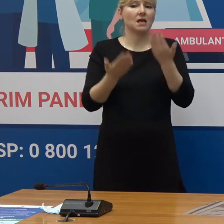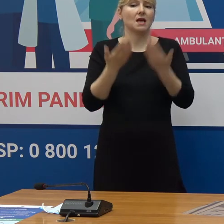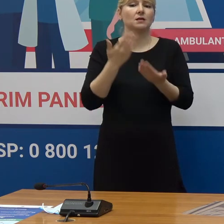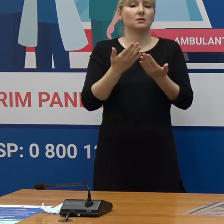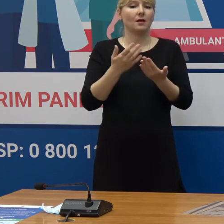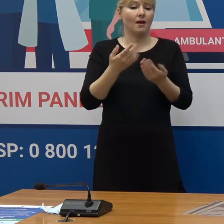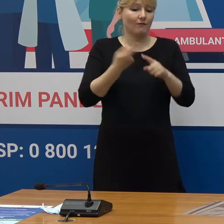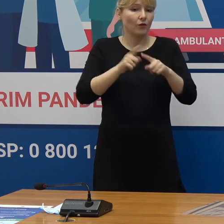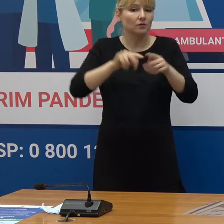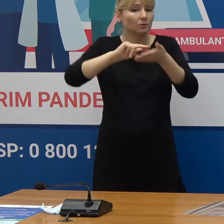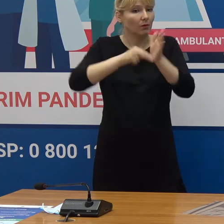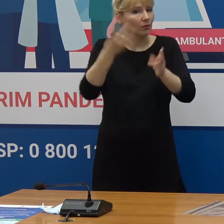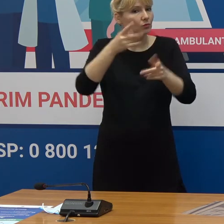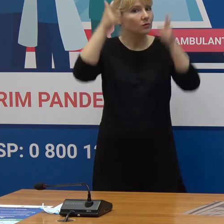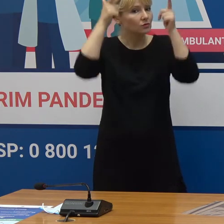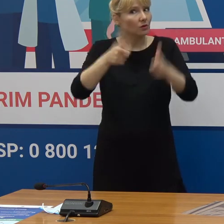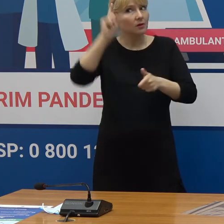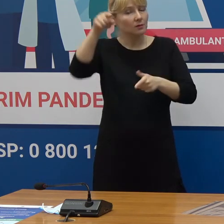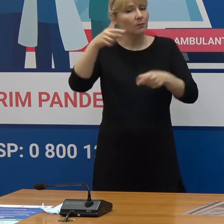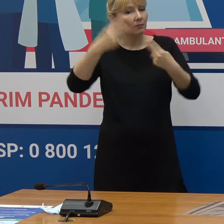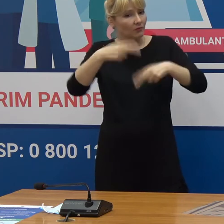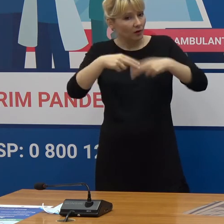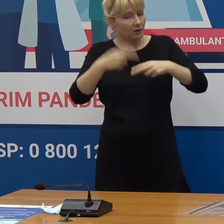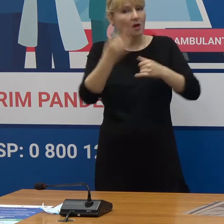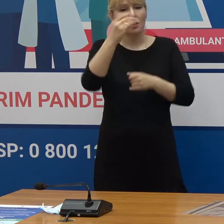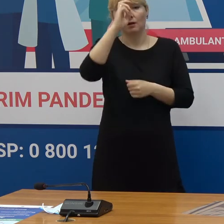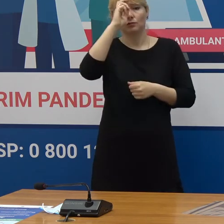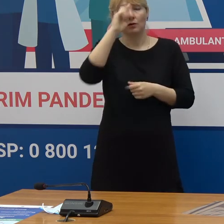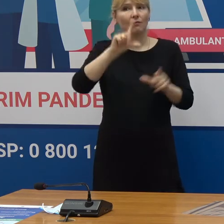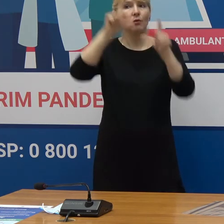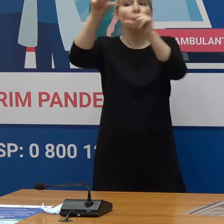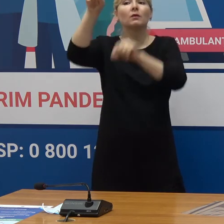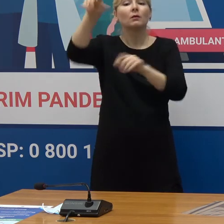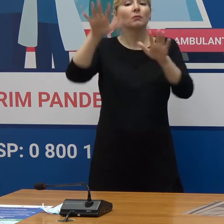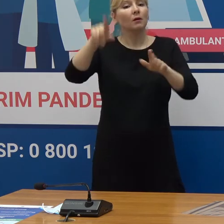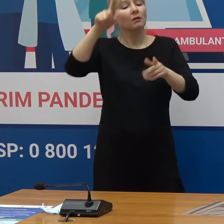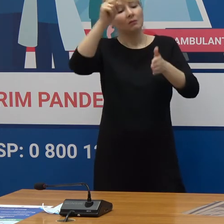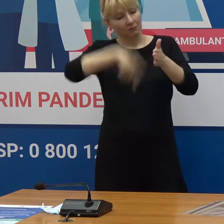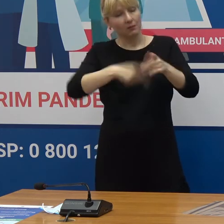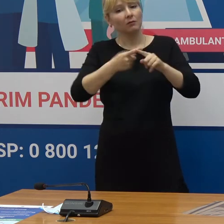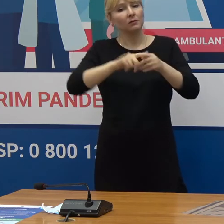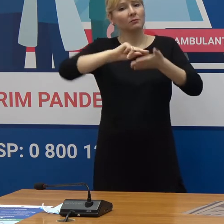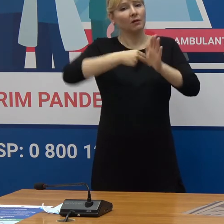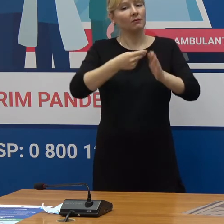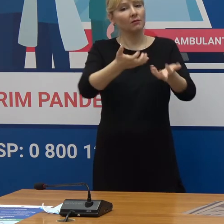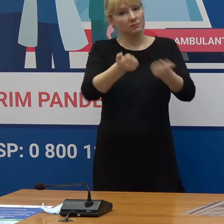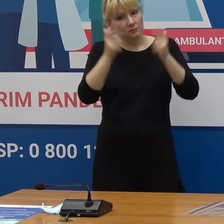fi recunoscute aceste documente la frontiere Sau în țara în care dumneavoastră doriți să plecați De aici,